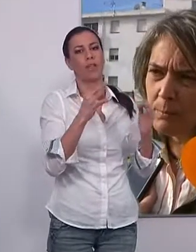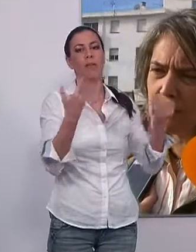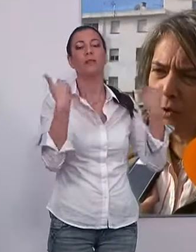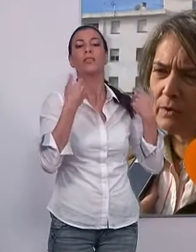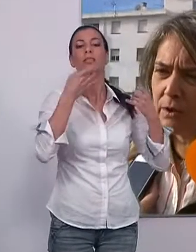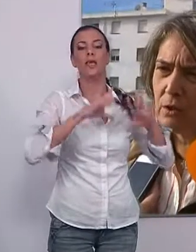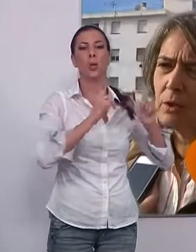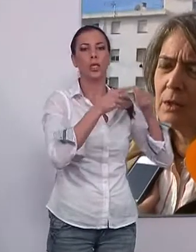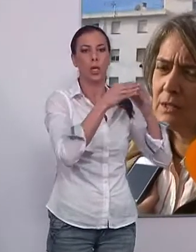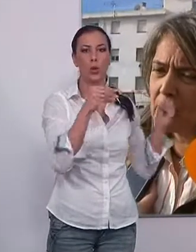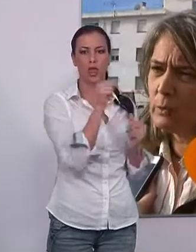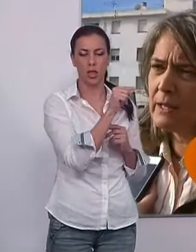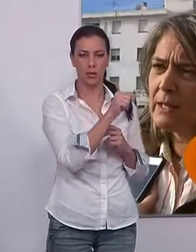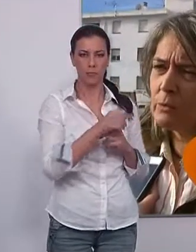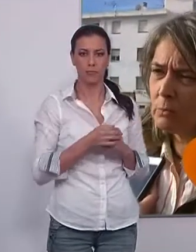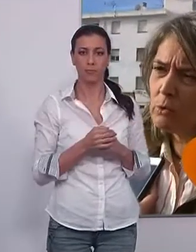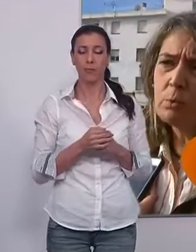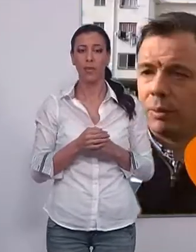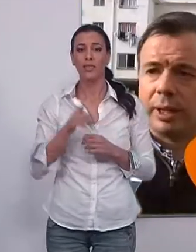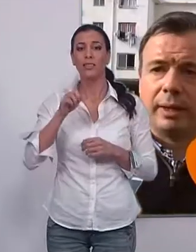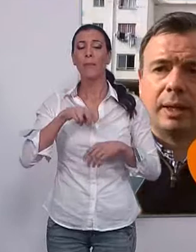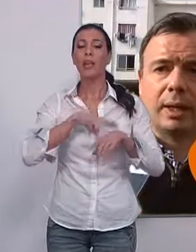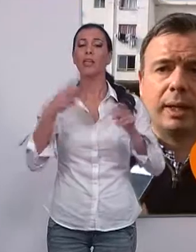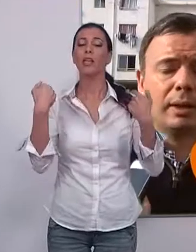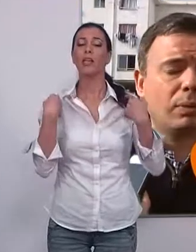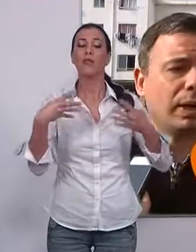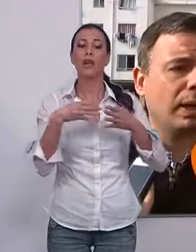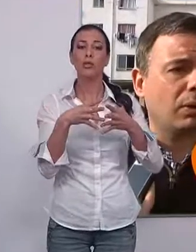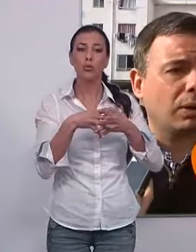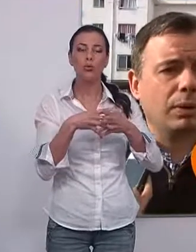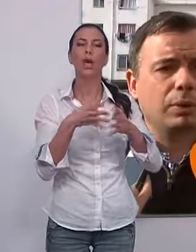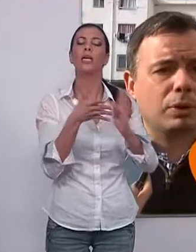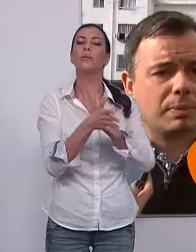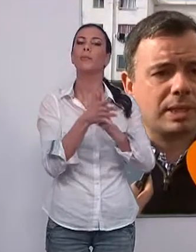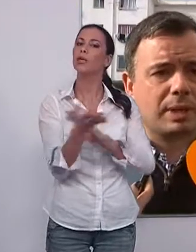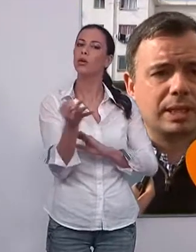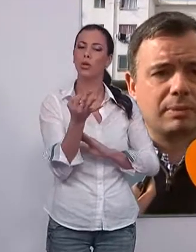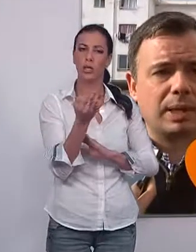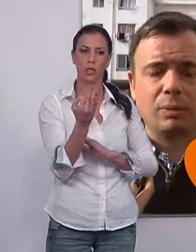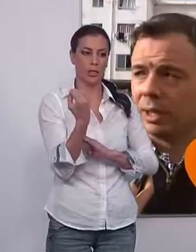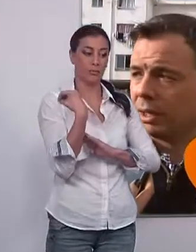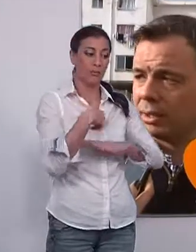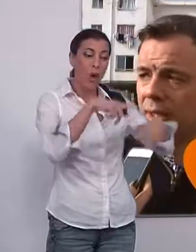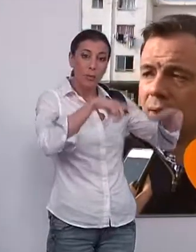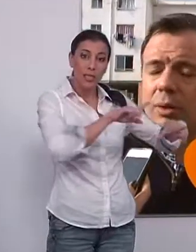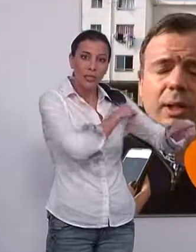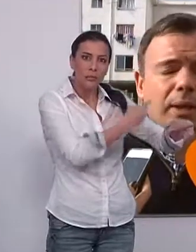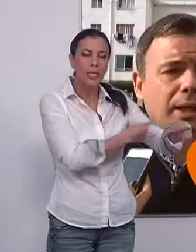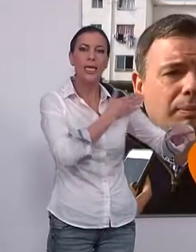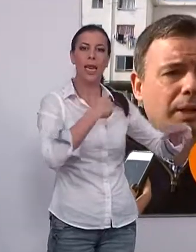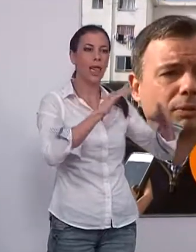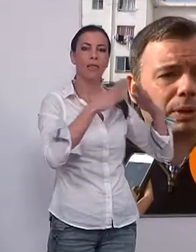competencia de la Junta de Andalucía. El edil de Infraestructura explicó que será una pista